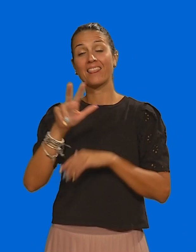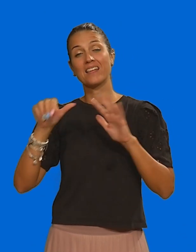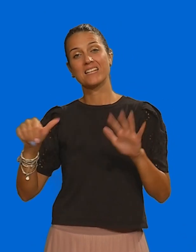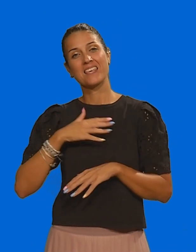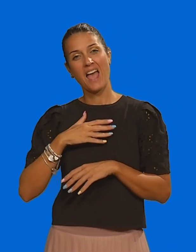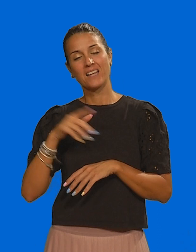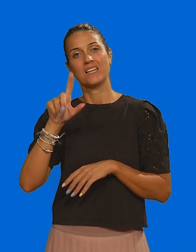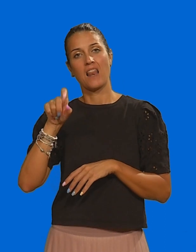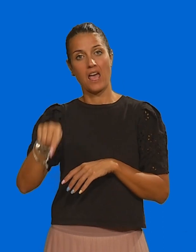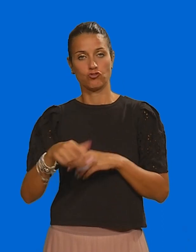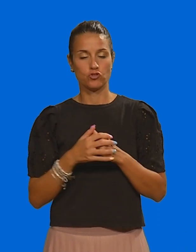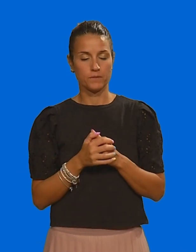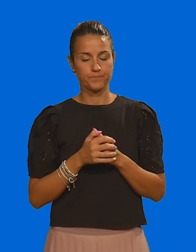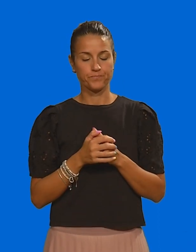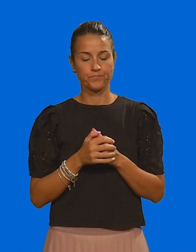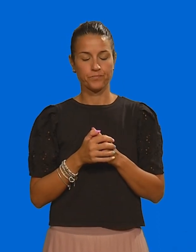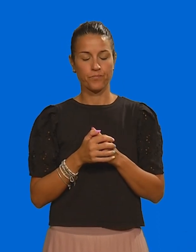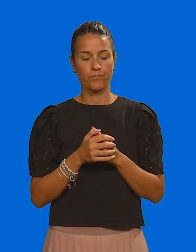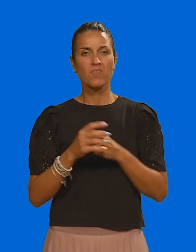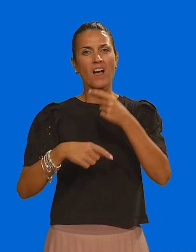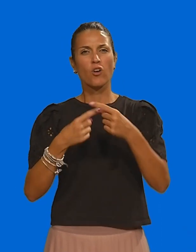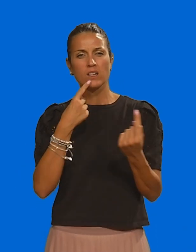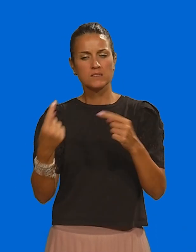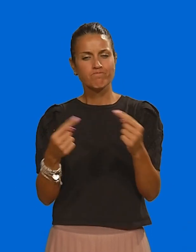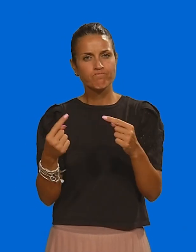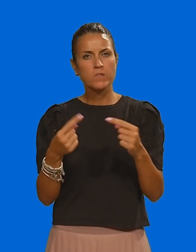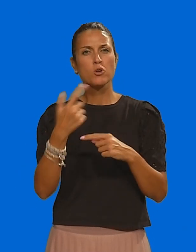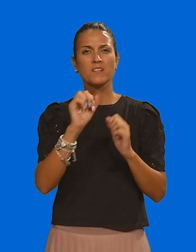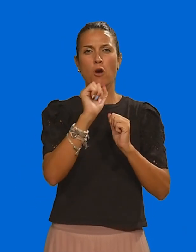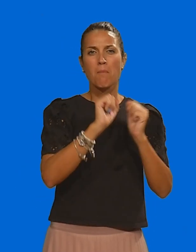Ancora dibattito sui rincari per i servizi al bar e ai ristoranti.